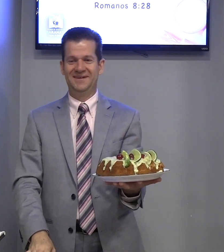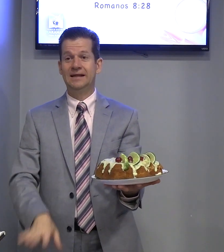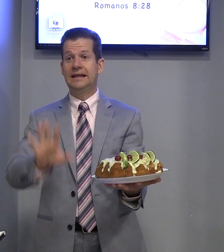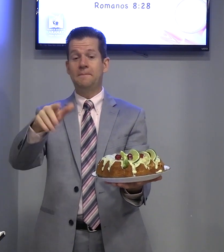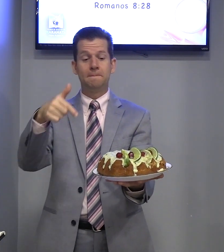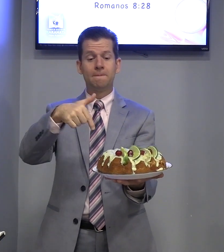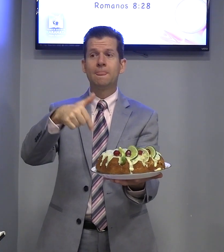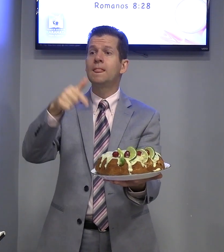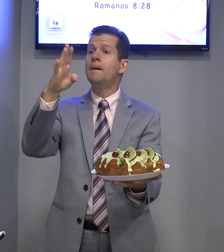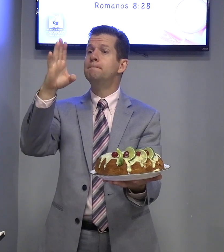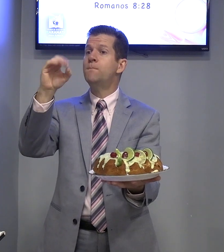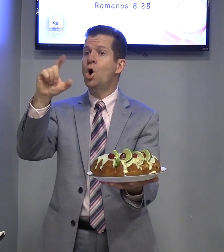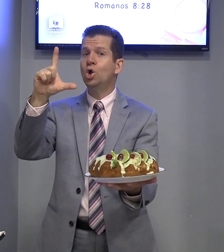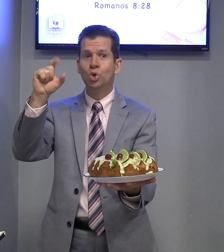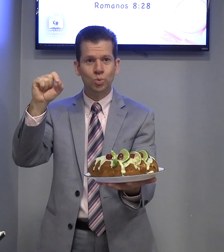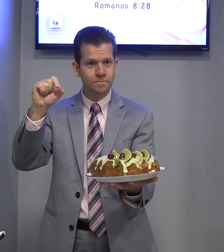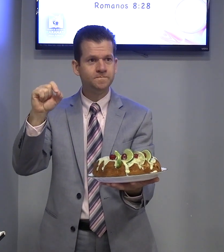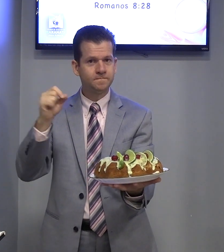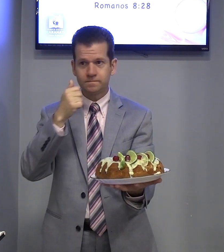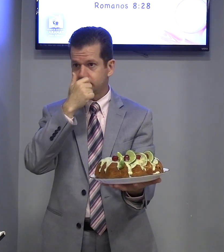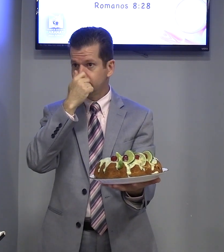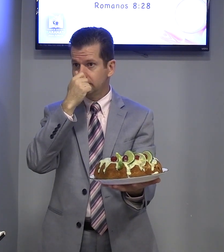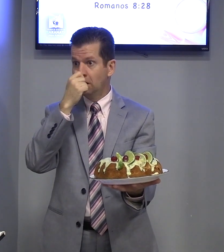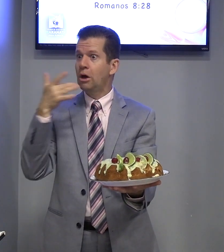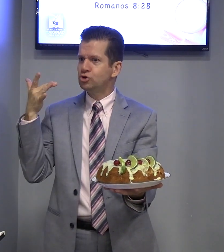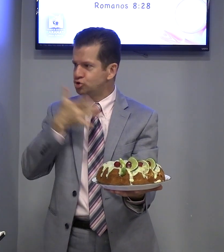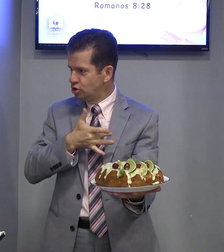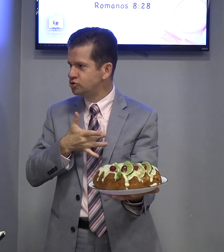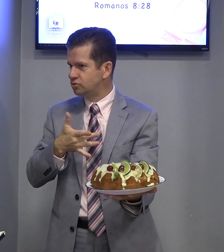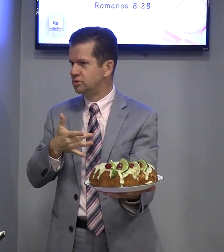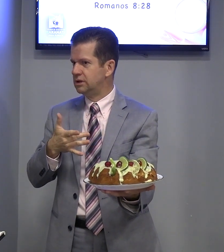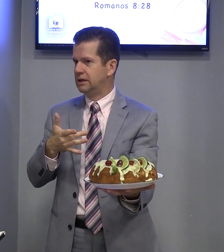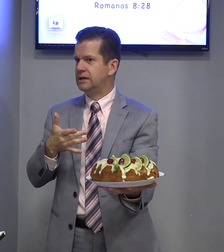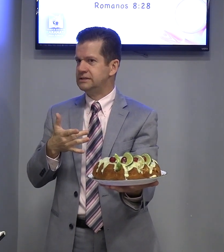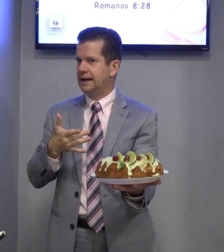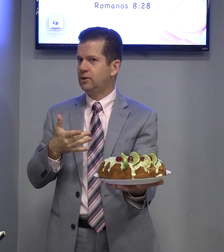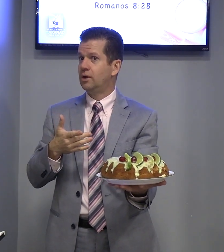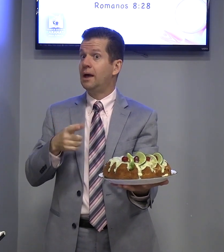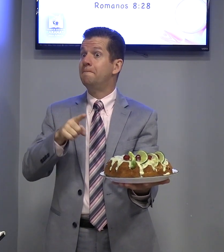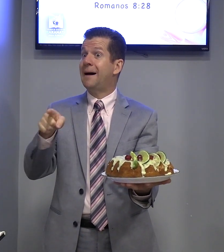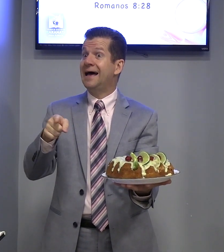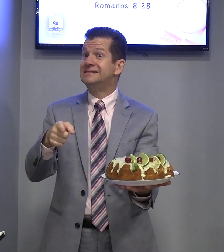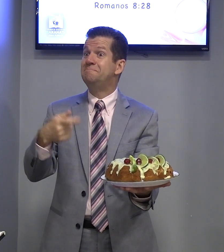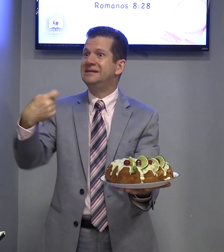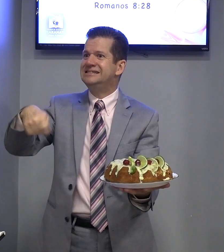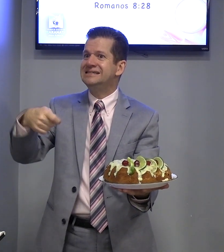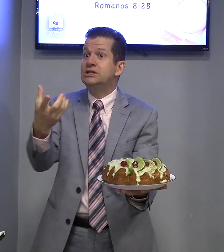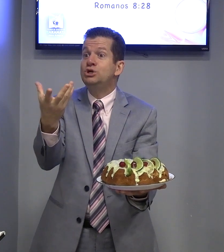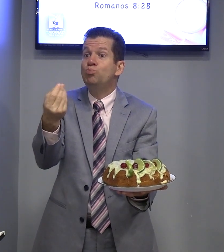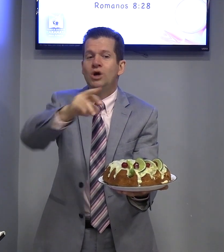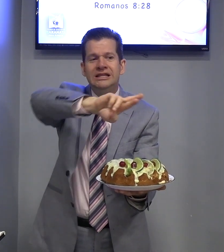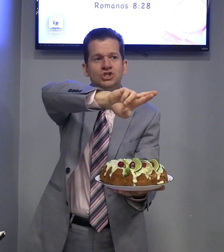Tá? Bolo. Então, é gostoso. Certo? Mas, precisa de muitas